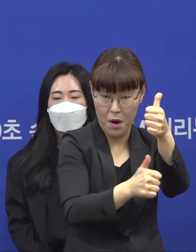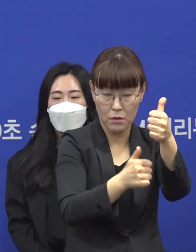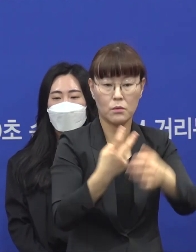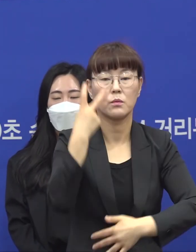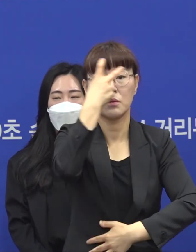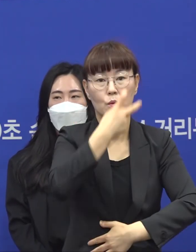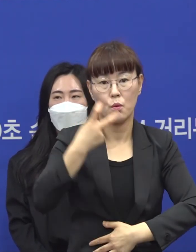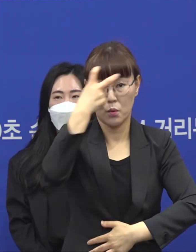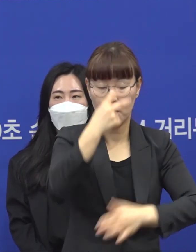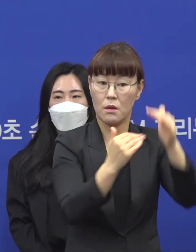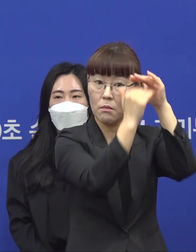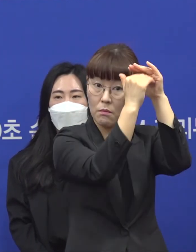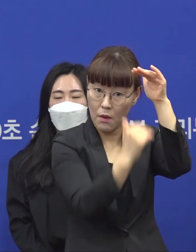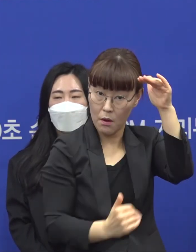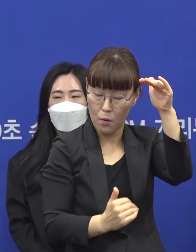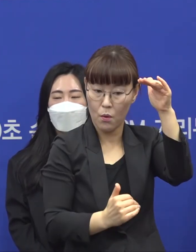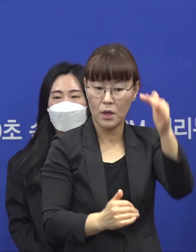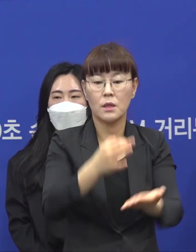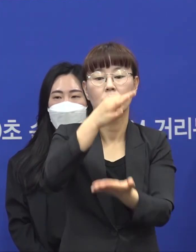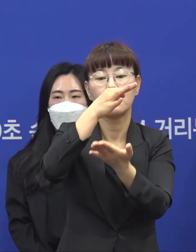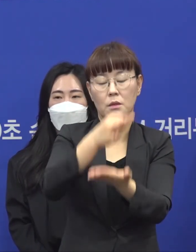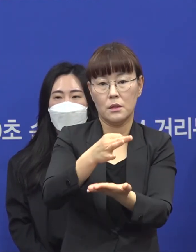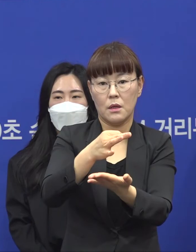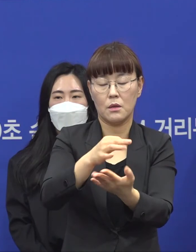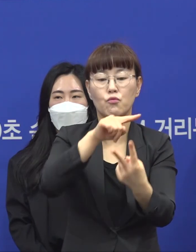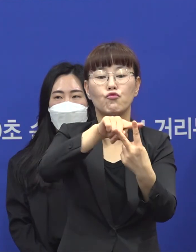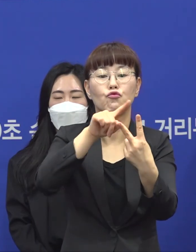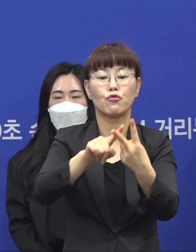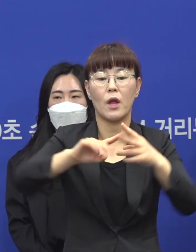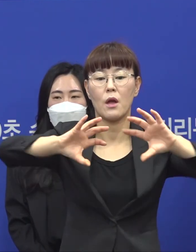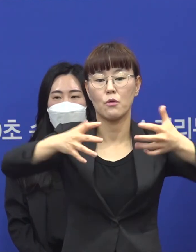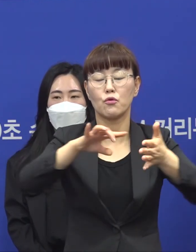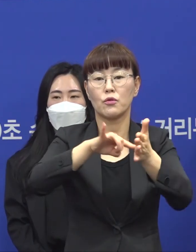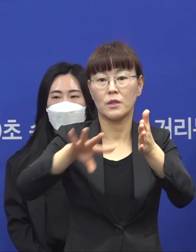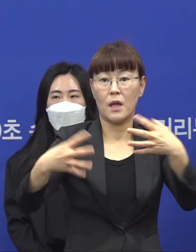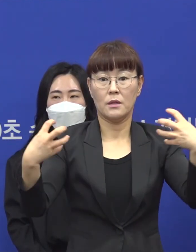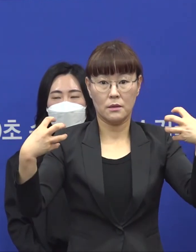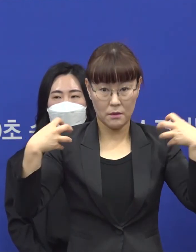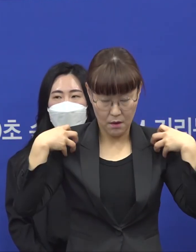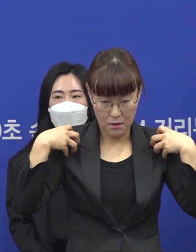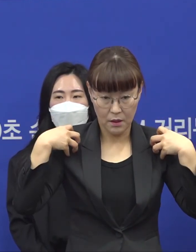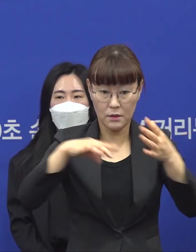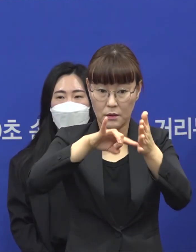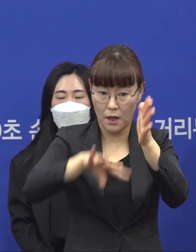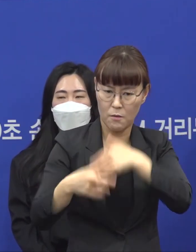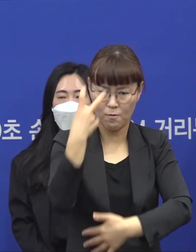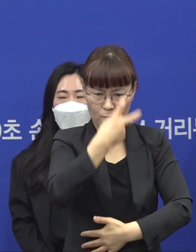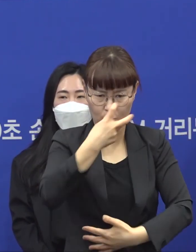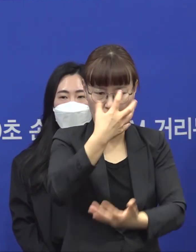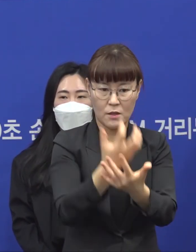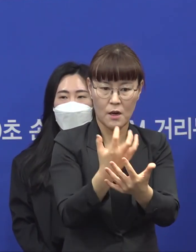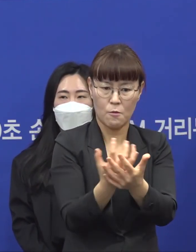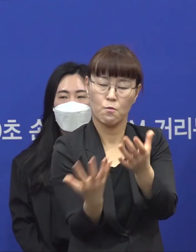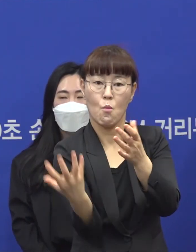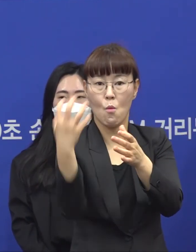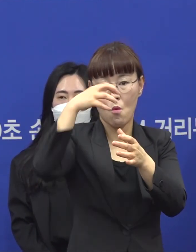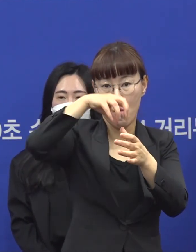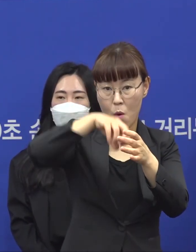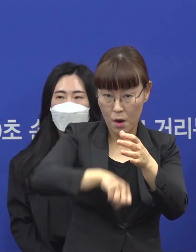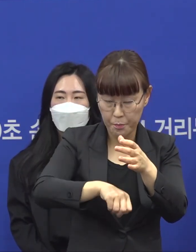수사 내용과 또 재산 관련해서는 국세청의 세무조사 진행을 봐서 그 자료 등을 모두 포함해서